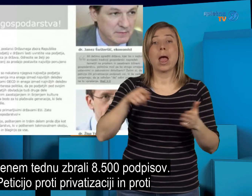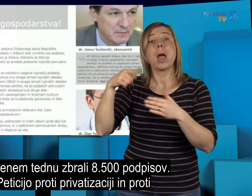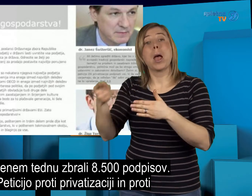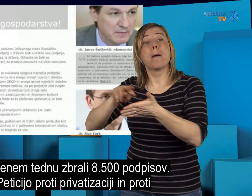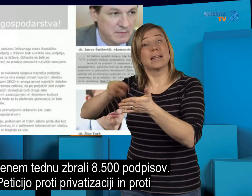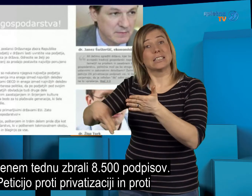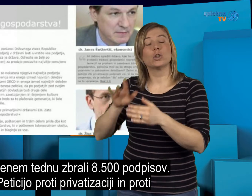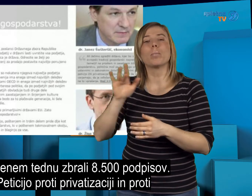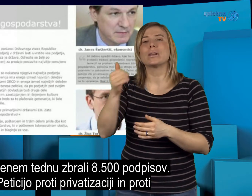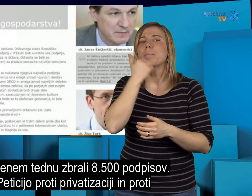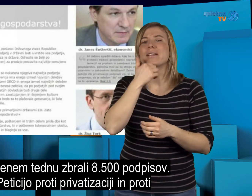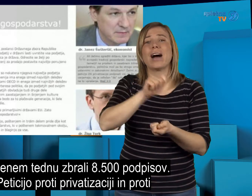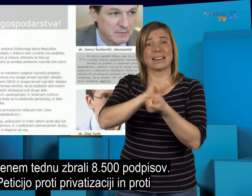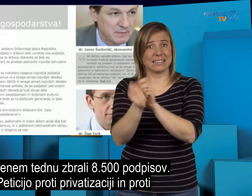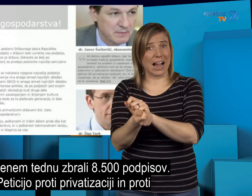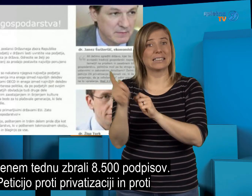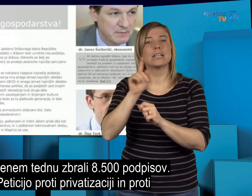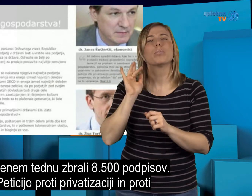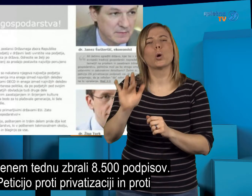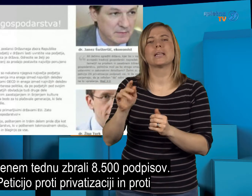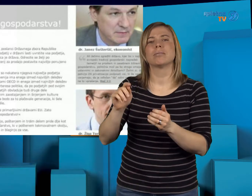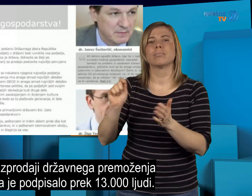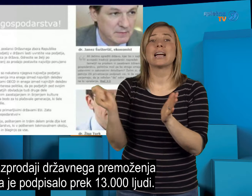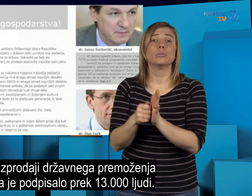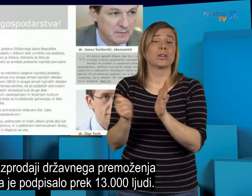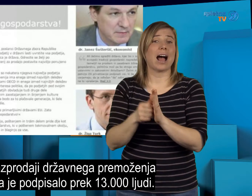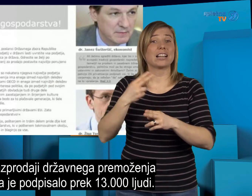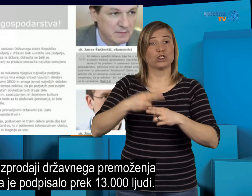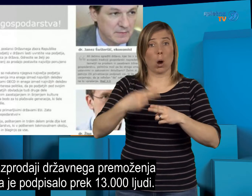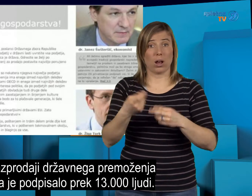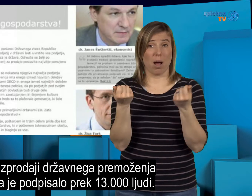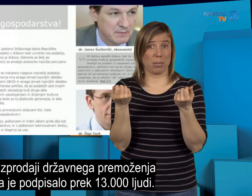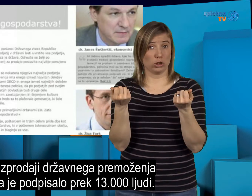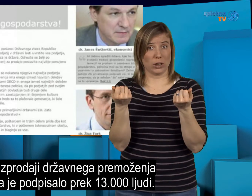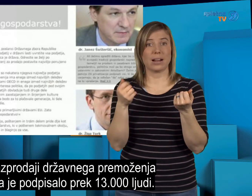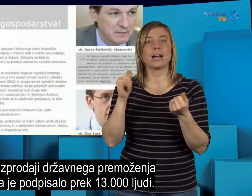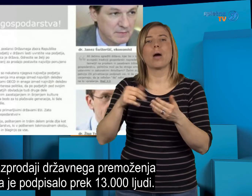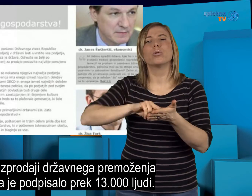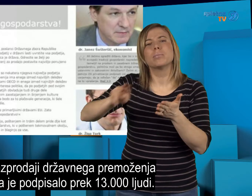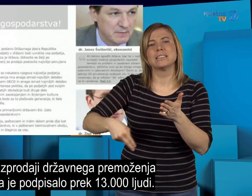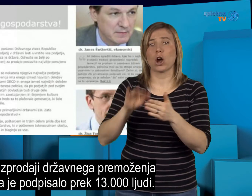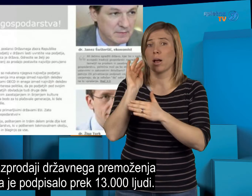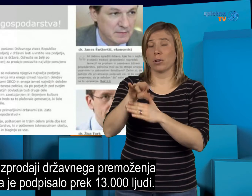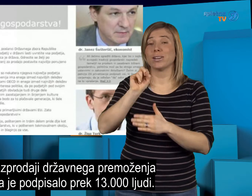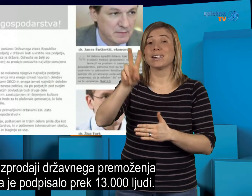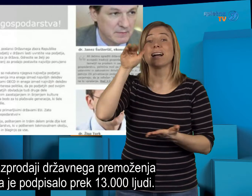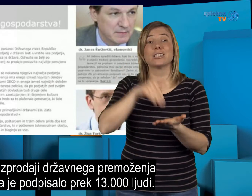Peticijo proti privatizaciji in proti razprodaji državnega premoženja pa je podpisalo prek 13 tisoč ljudi.